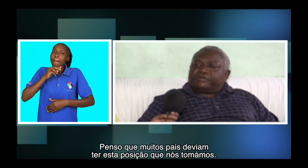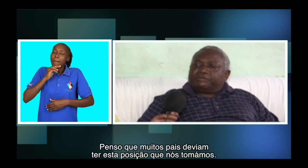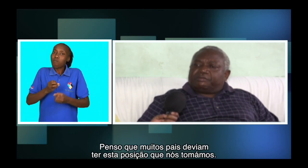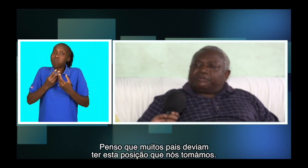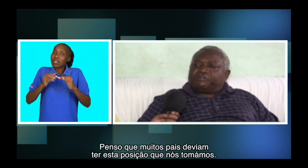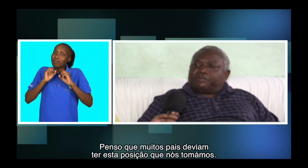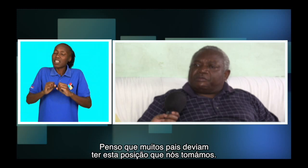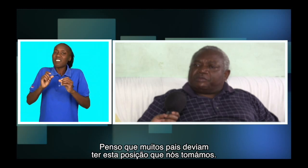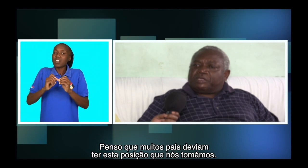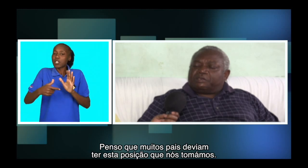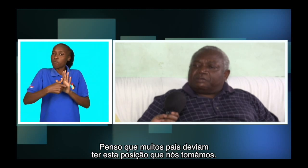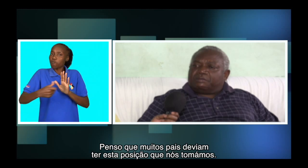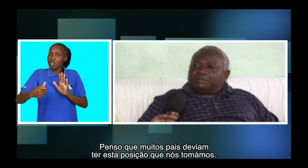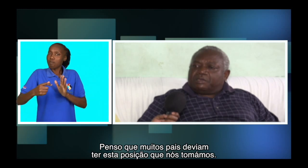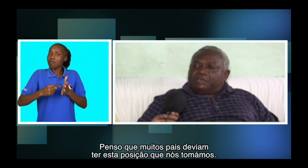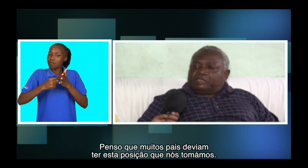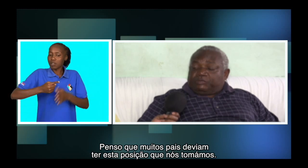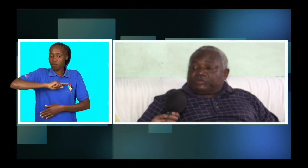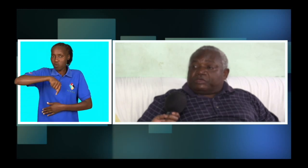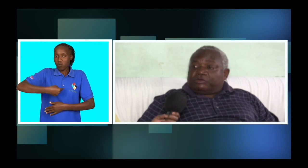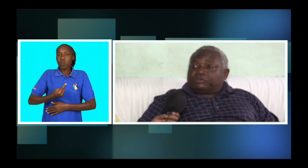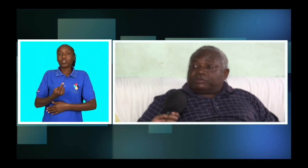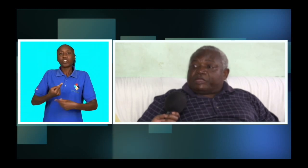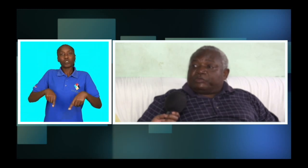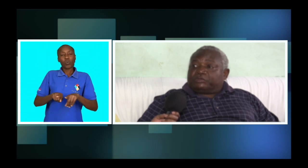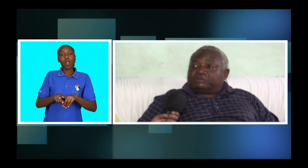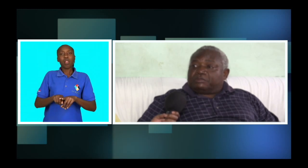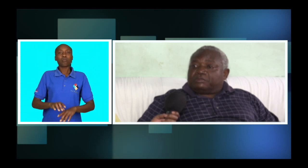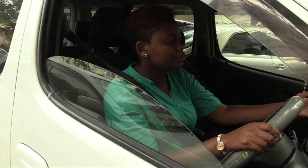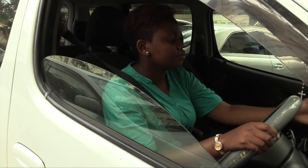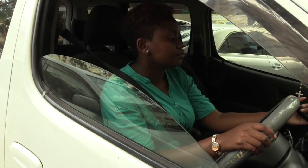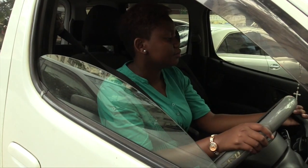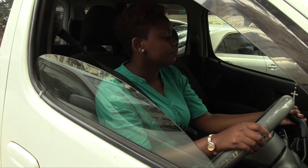deviam ter esta posição que nós tomámos.